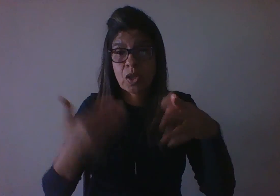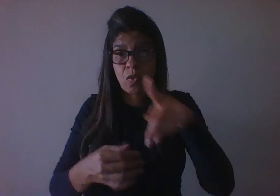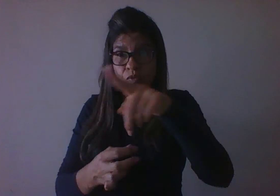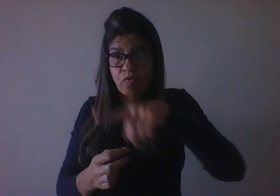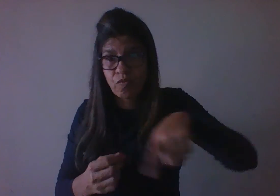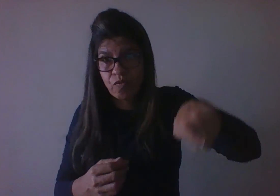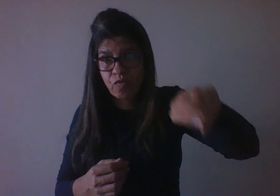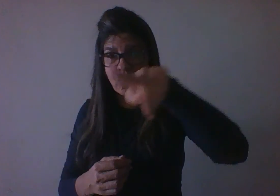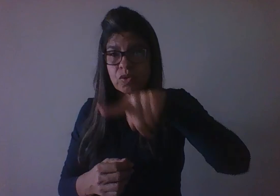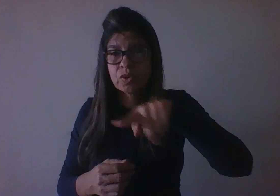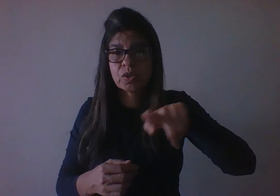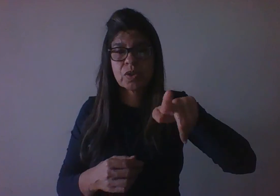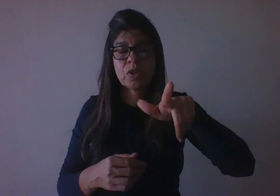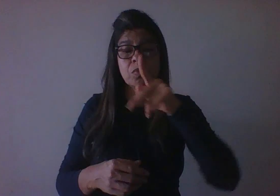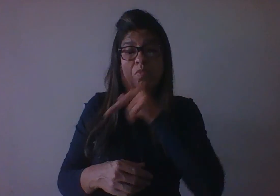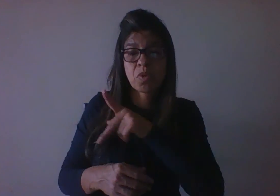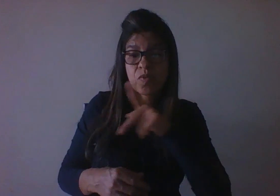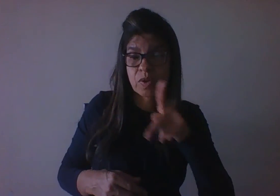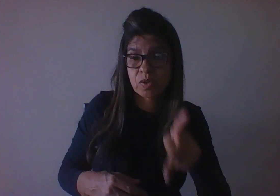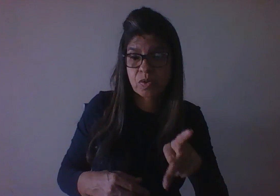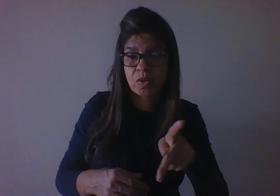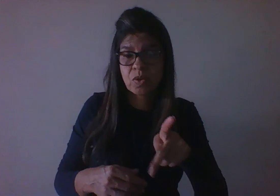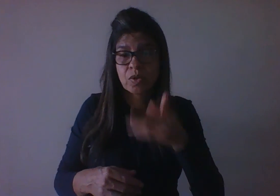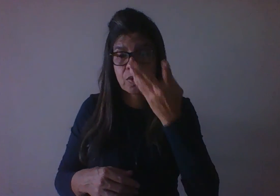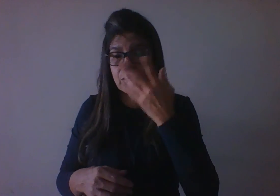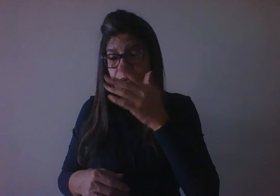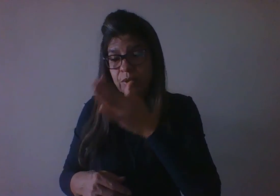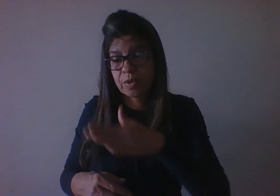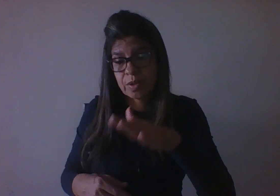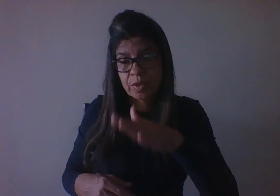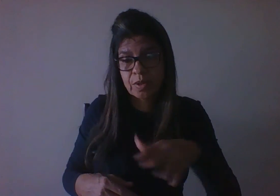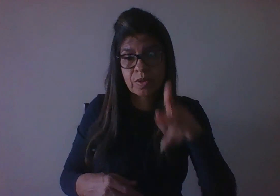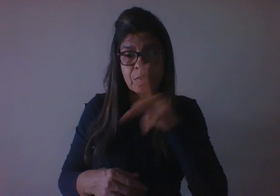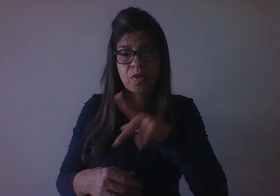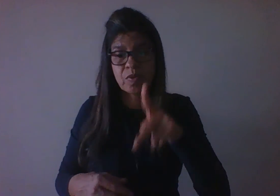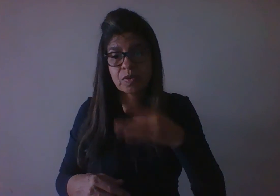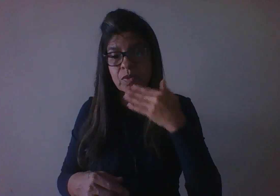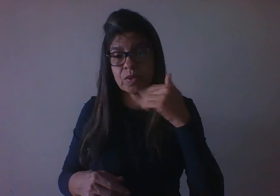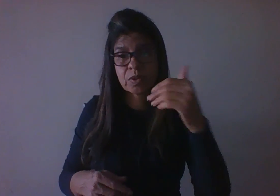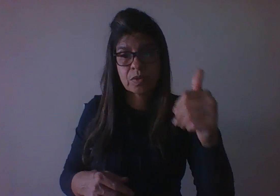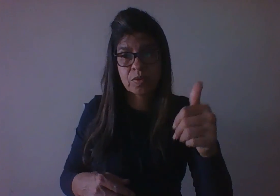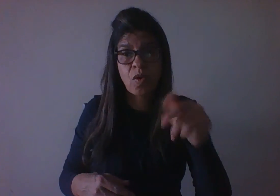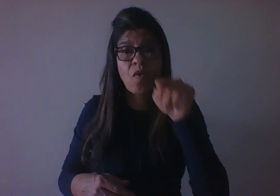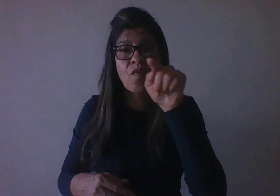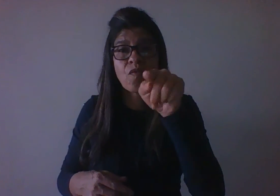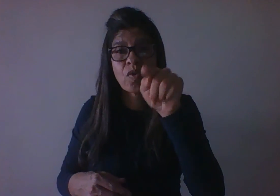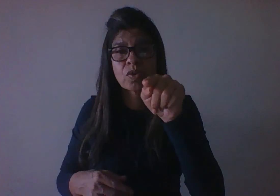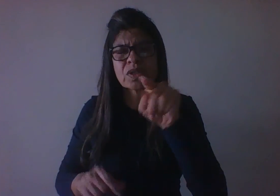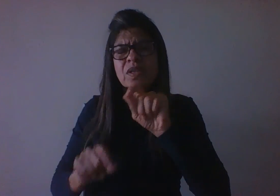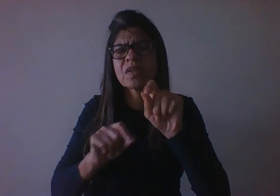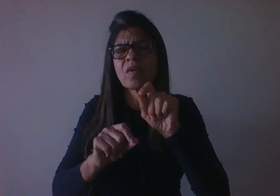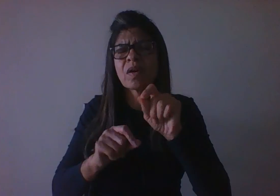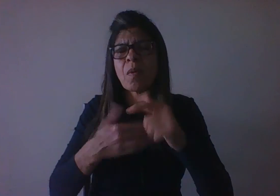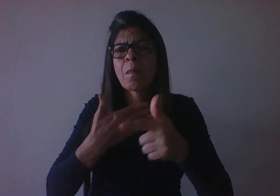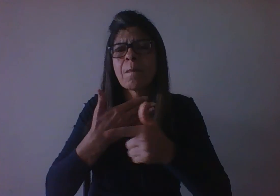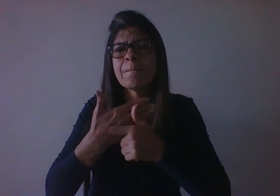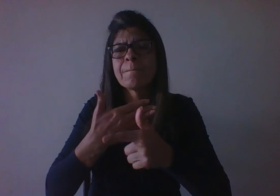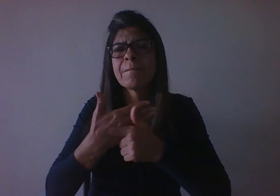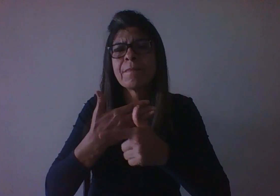crianças e adolescentes, é um papel eminentemente de mediador. É isso que eu estou falando para vocês, uma